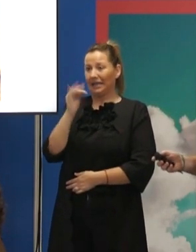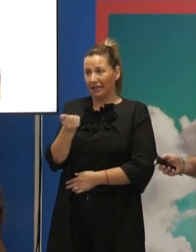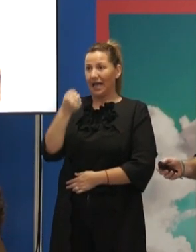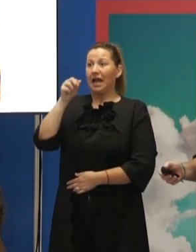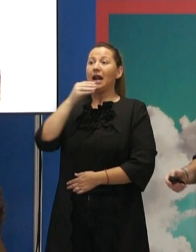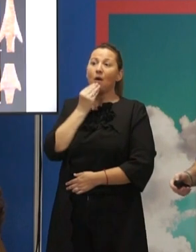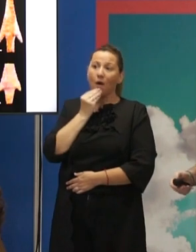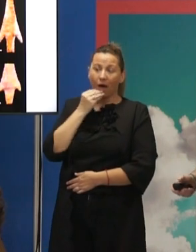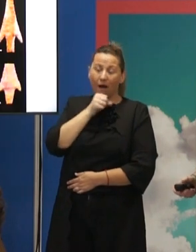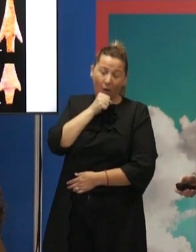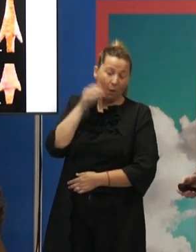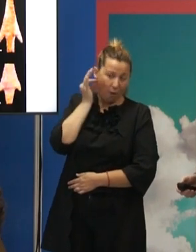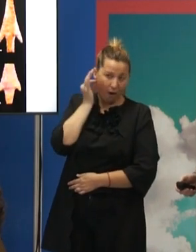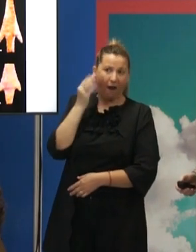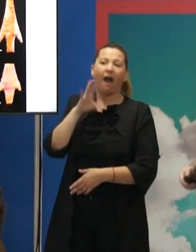un origen africano.